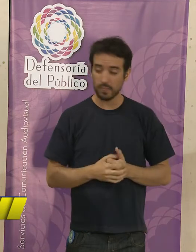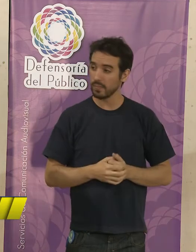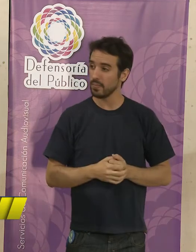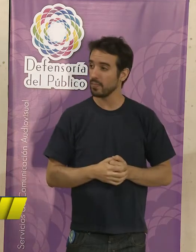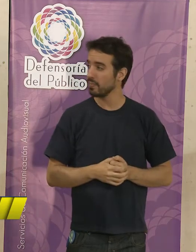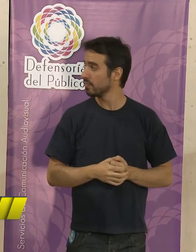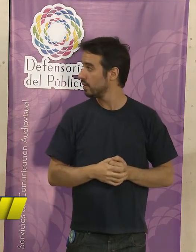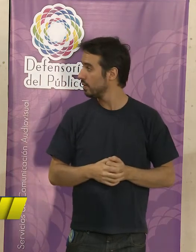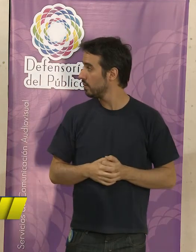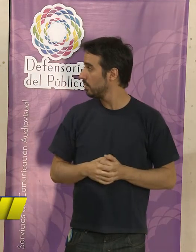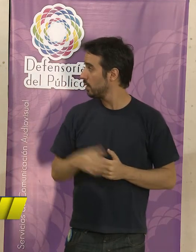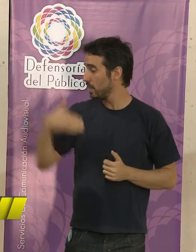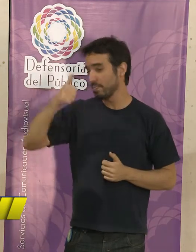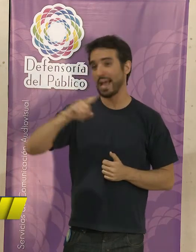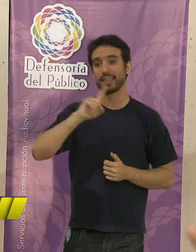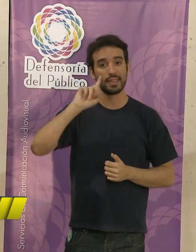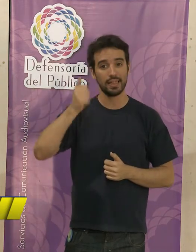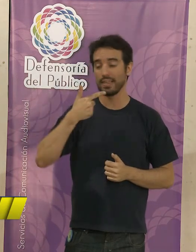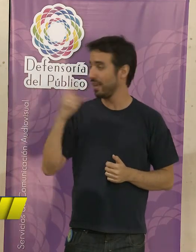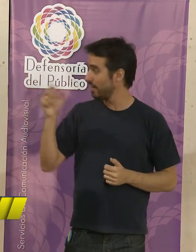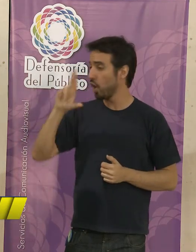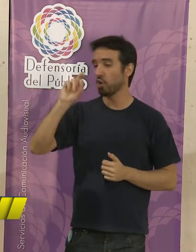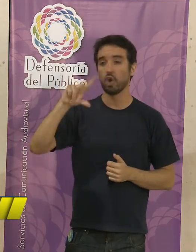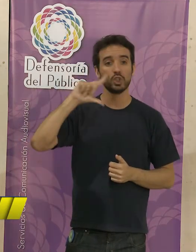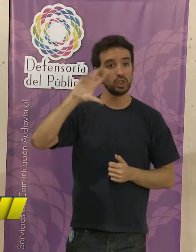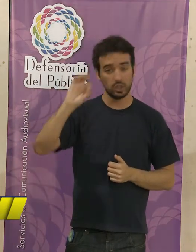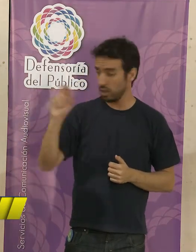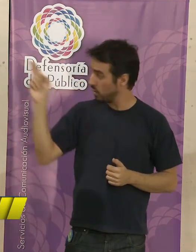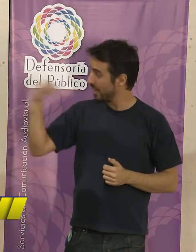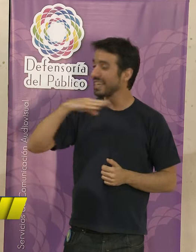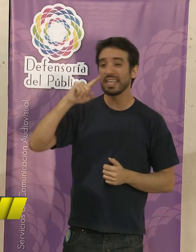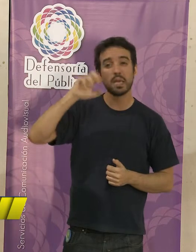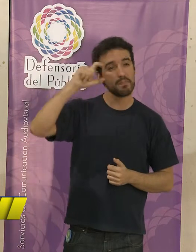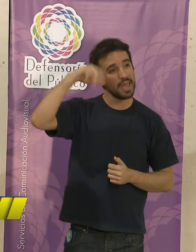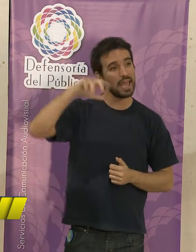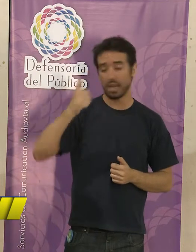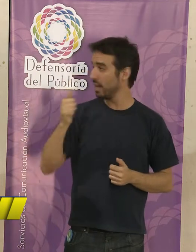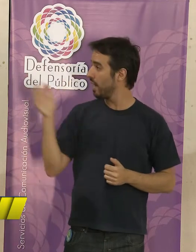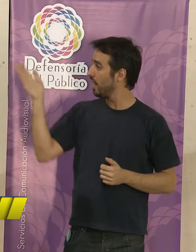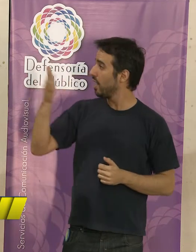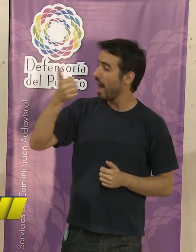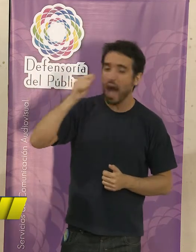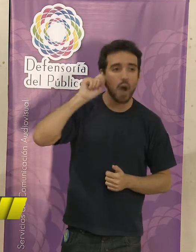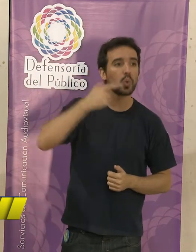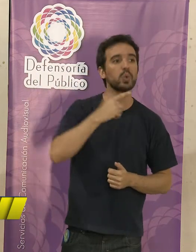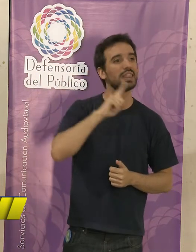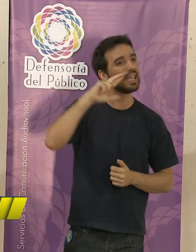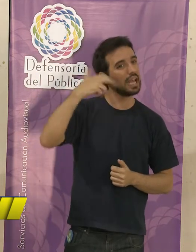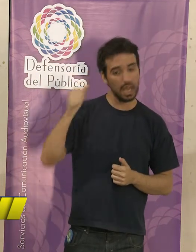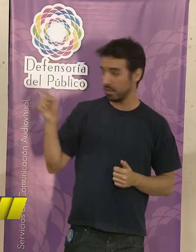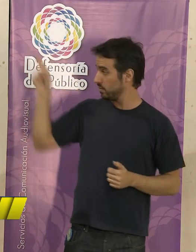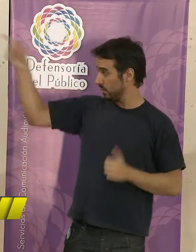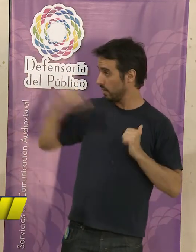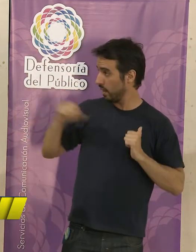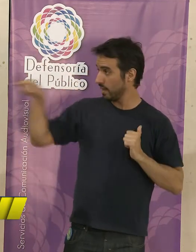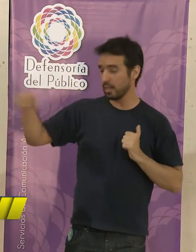son Matías Huimil, Rocío Bambonde, Jimena Macello, Agustina Amado, que está allá sentada y quien les